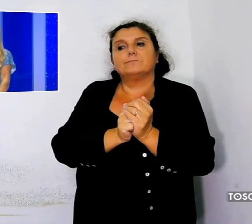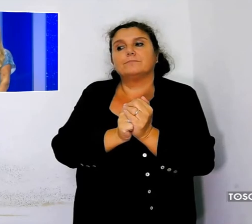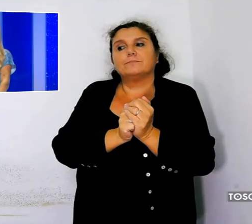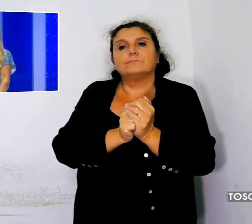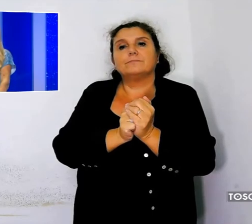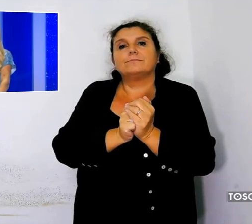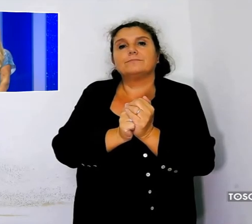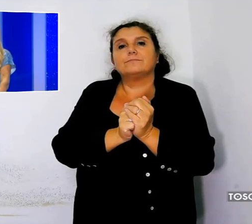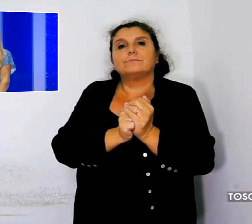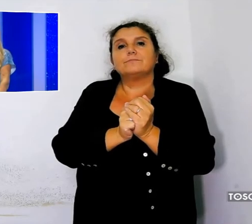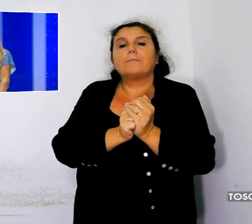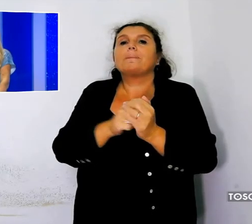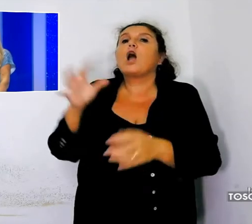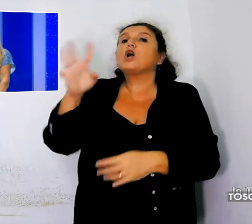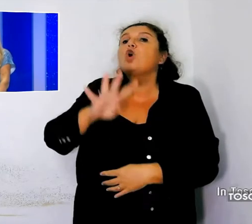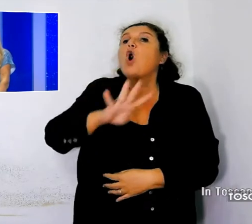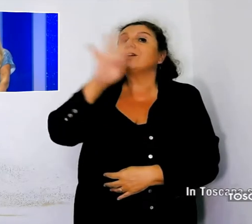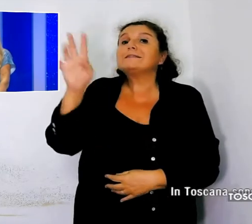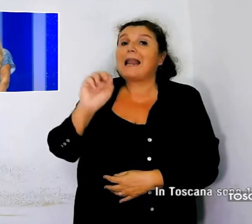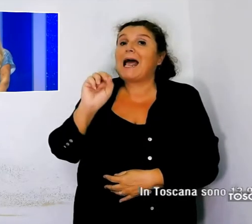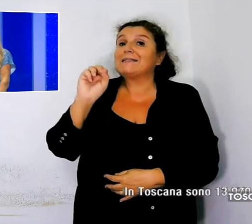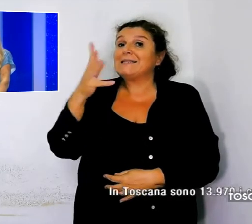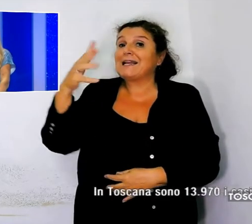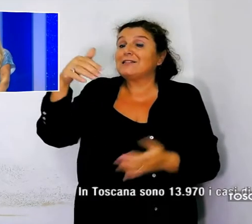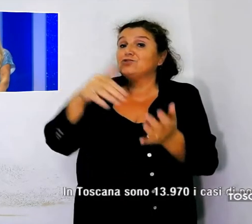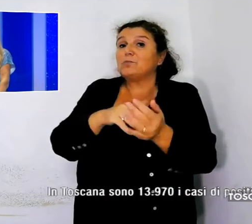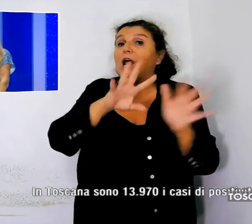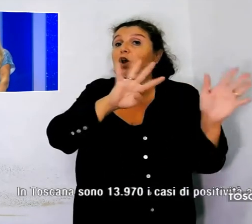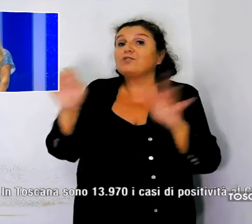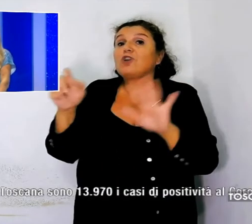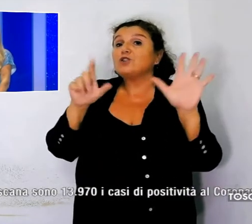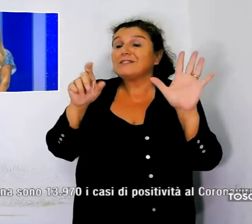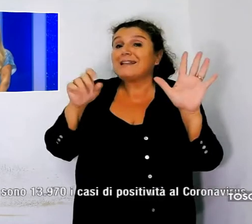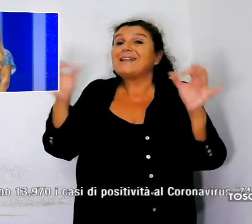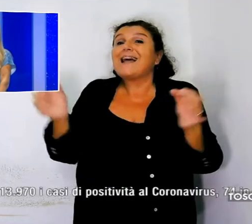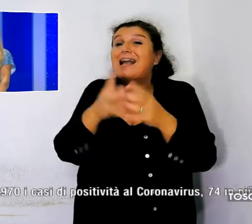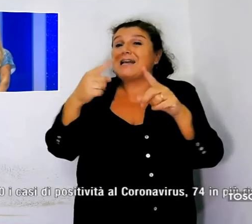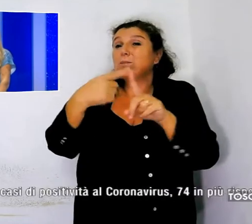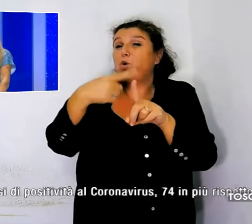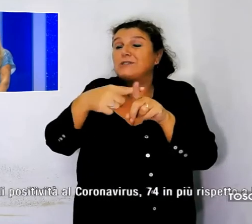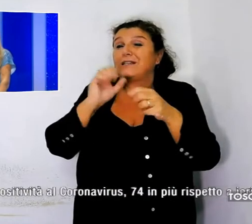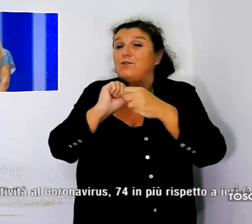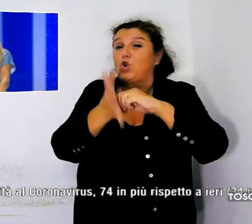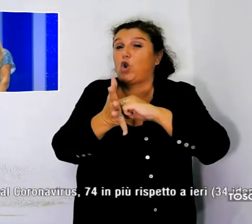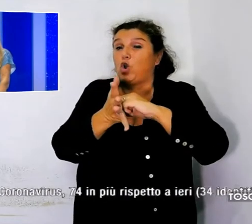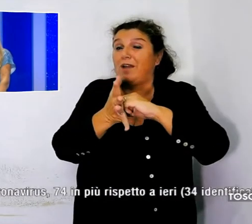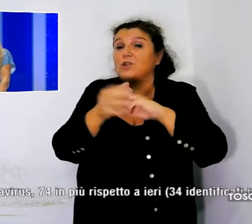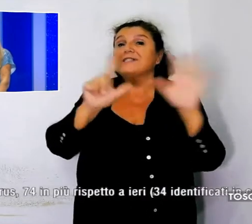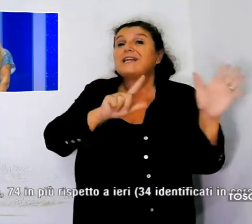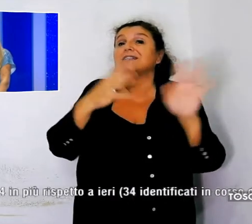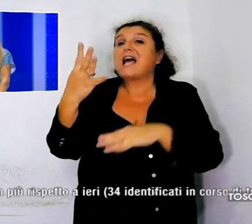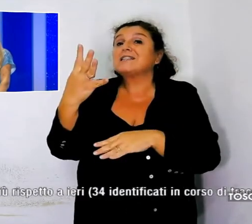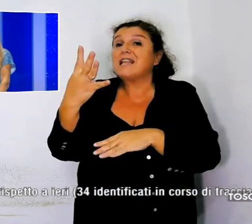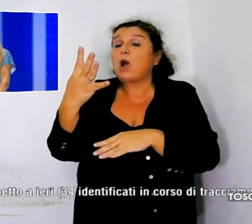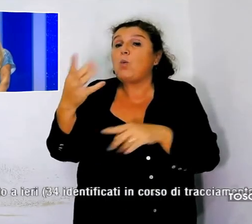In Toscana sono 13.970 i casi di positività al coronavirus, 74 in